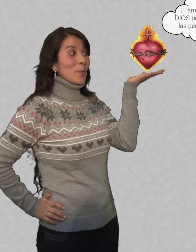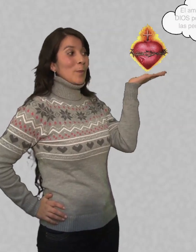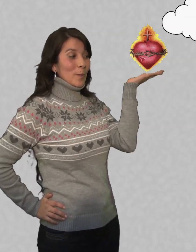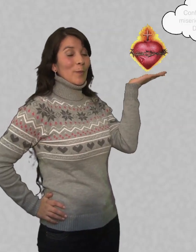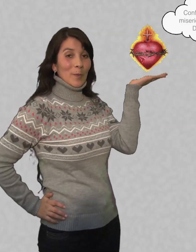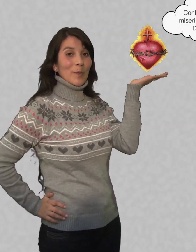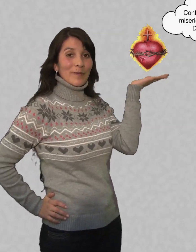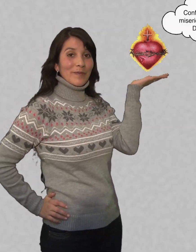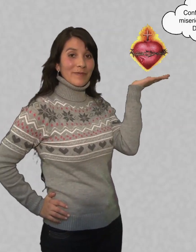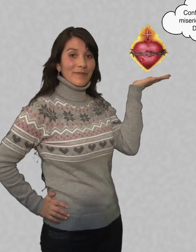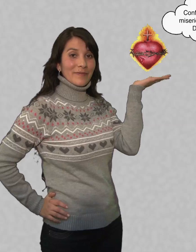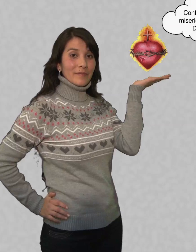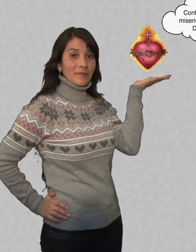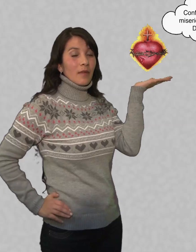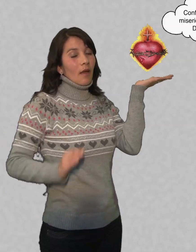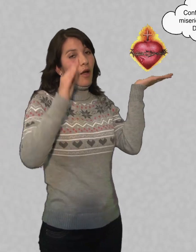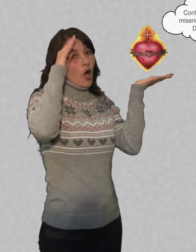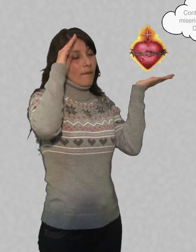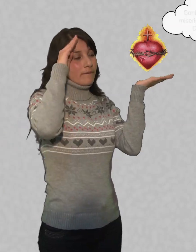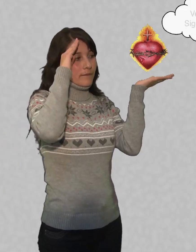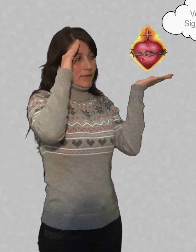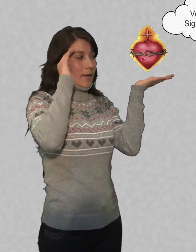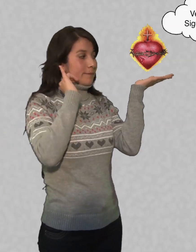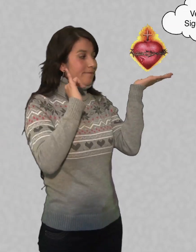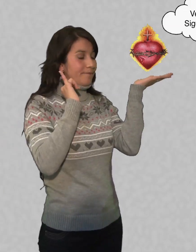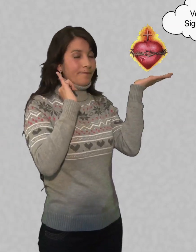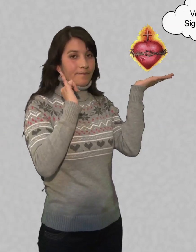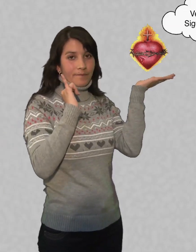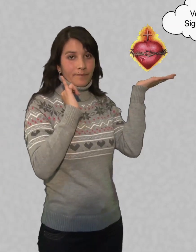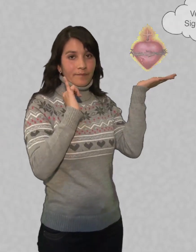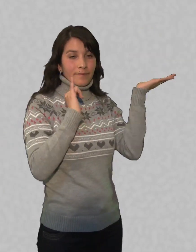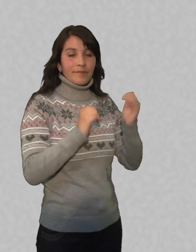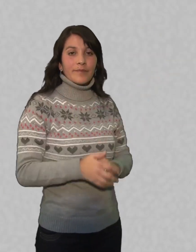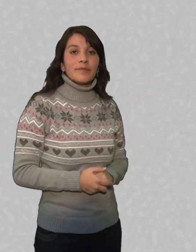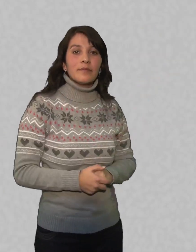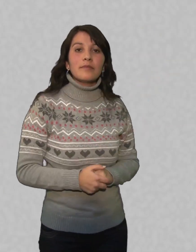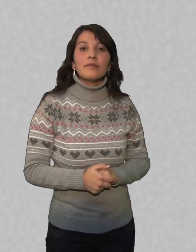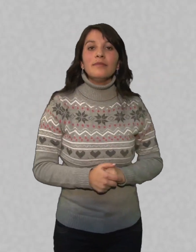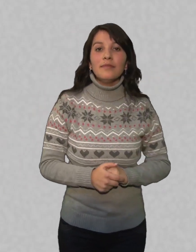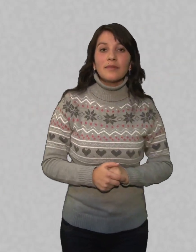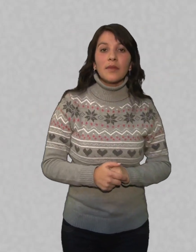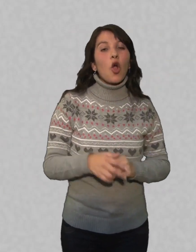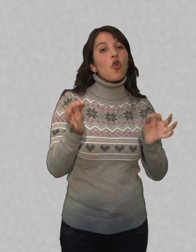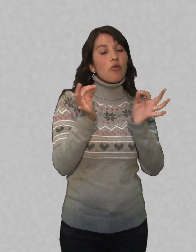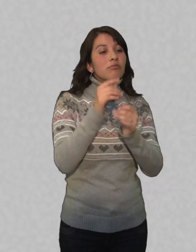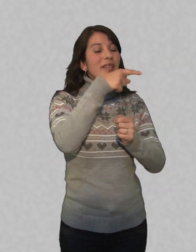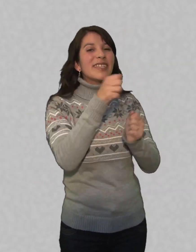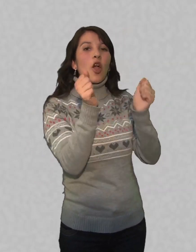Confía en la misericordia de Dios. Ven y sígueme. Con este corazón de fuego que